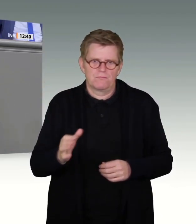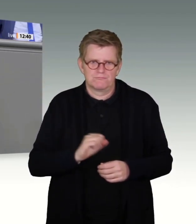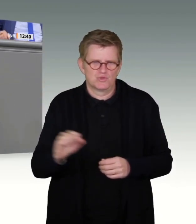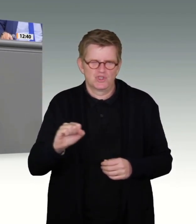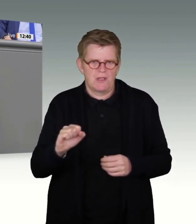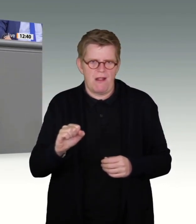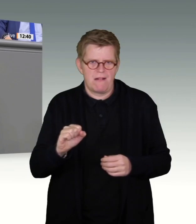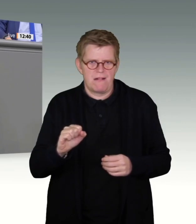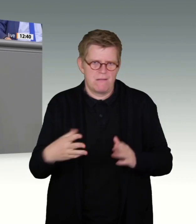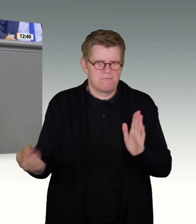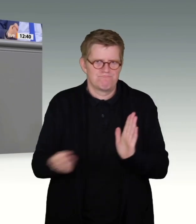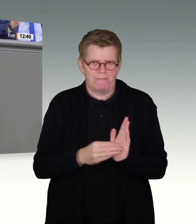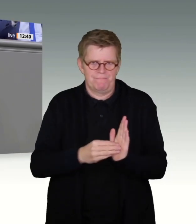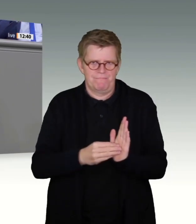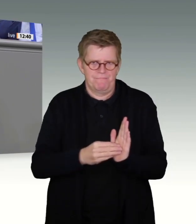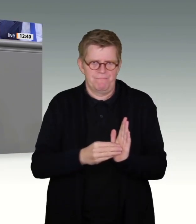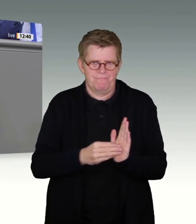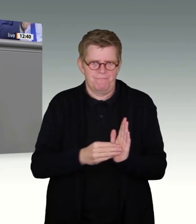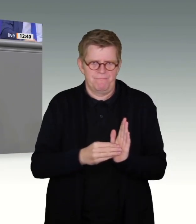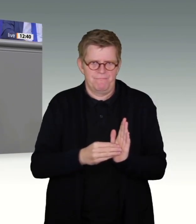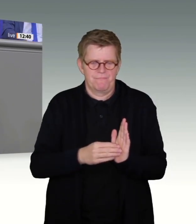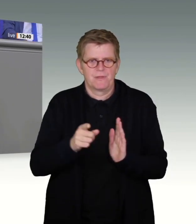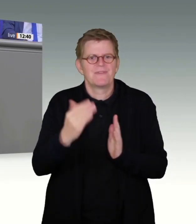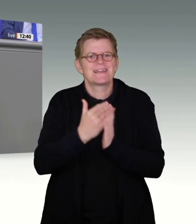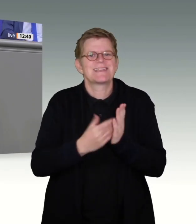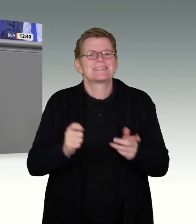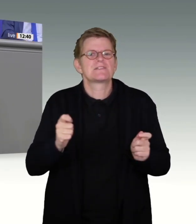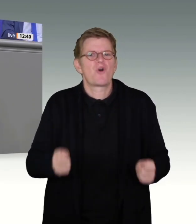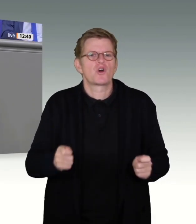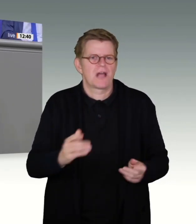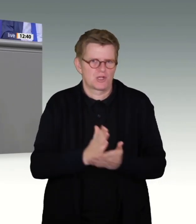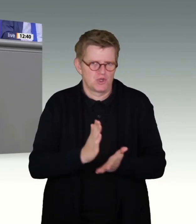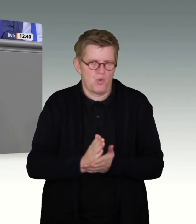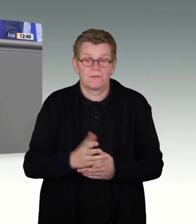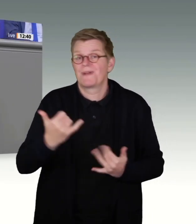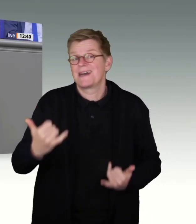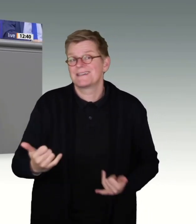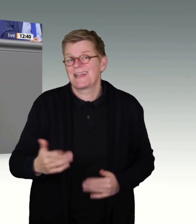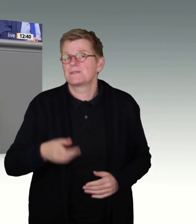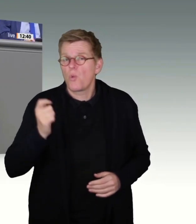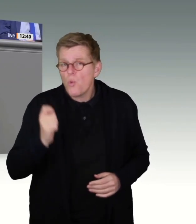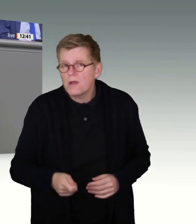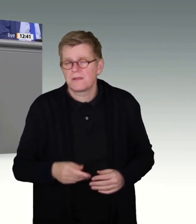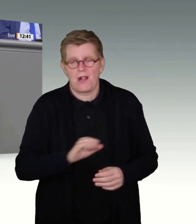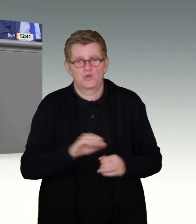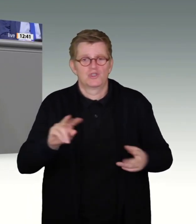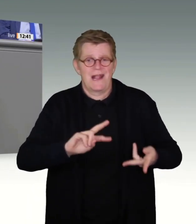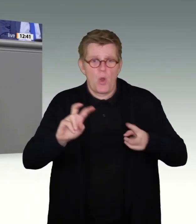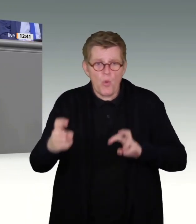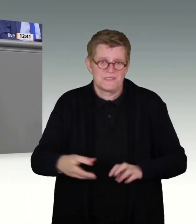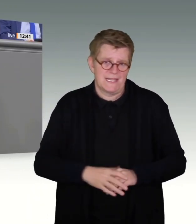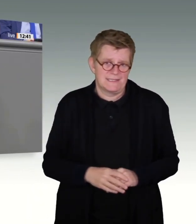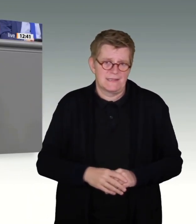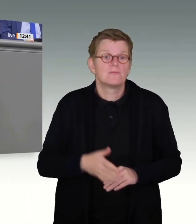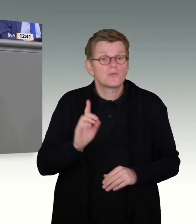Gesetzesvorschlag vorlegen wird. Wir arbeiten daran, das Urteil entsprechend umzusetzen. Und wir werden